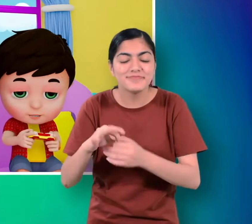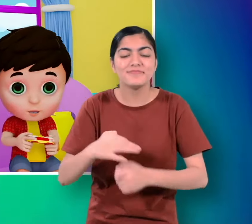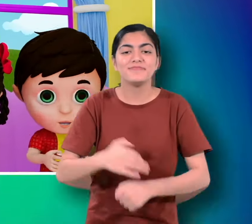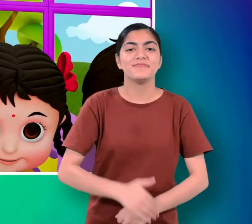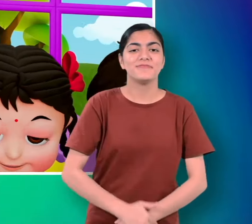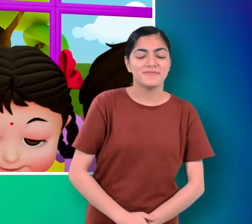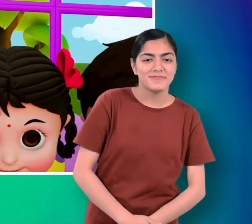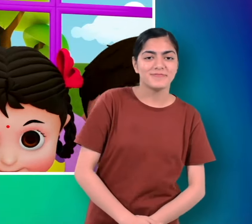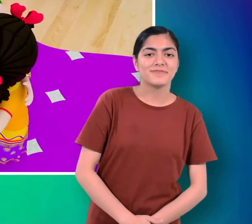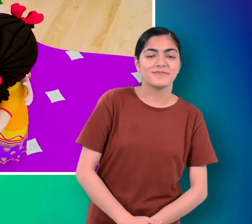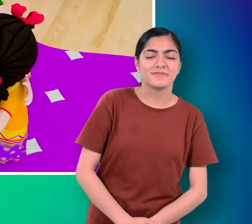मिलकर रहना